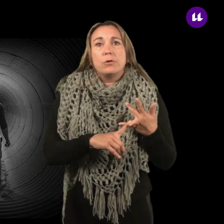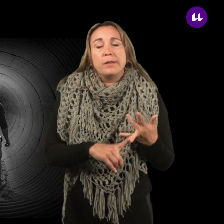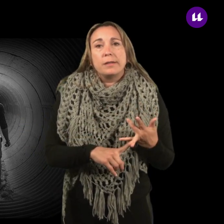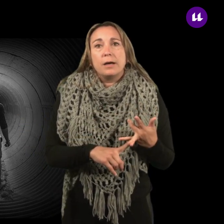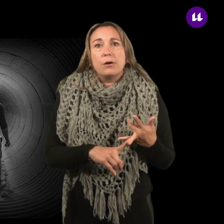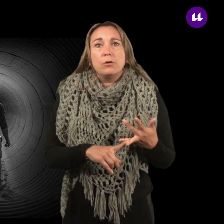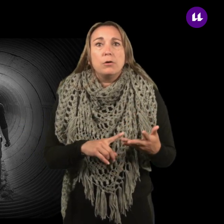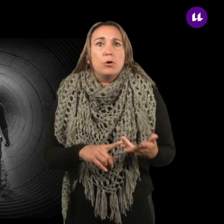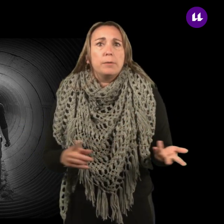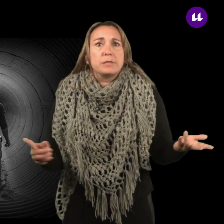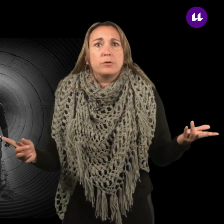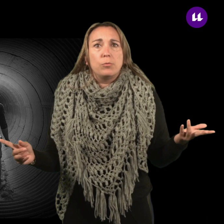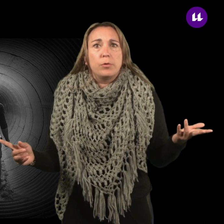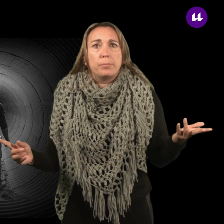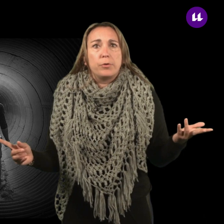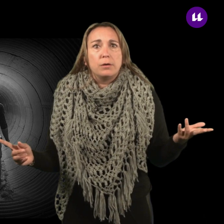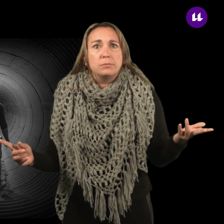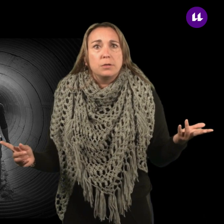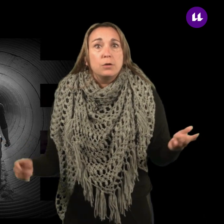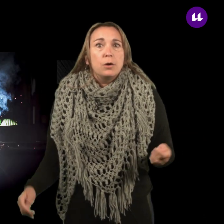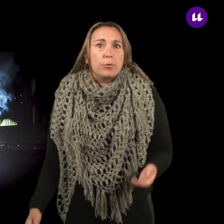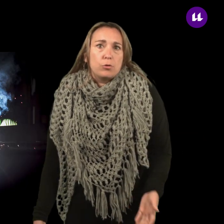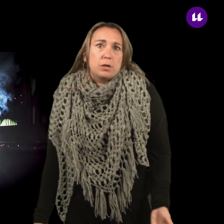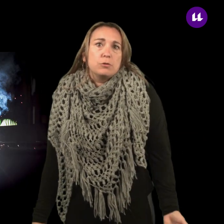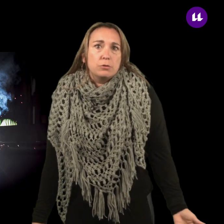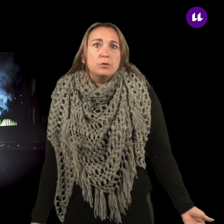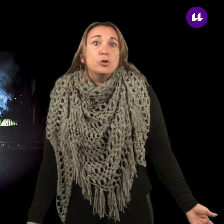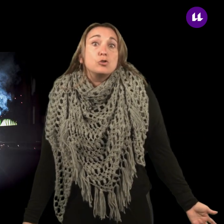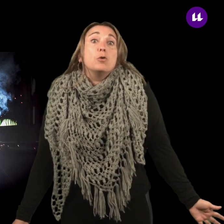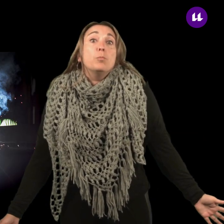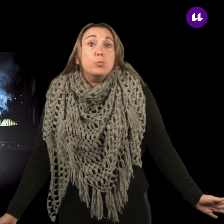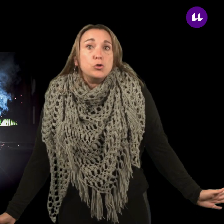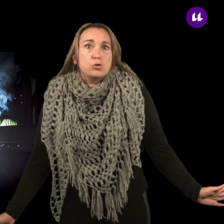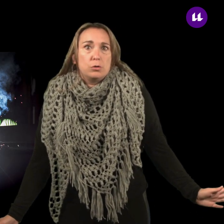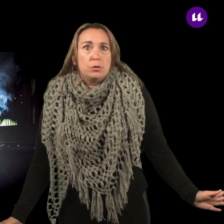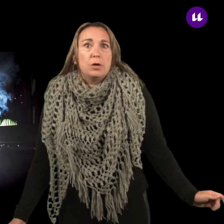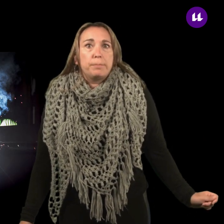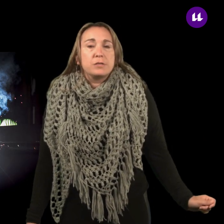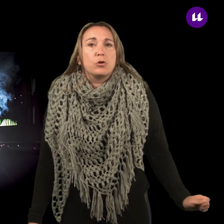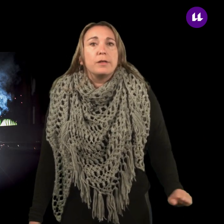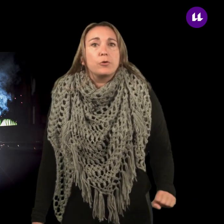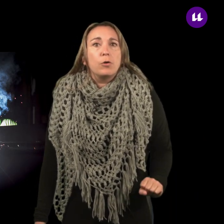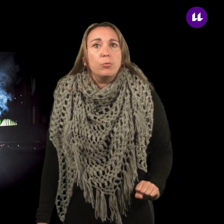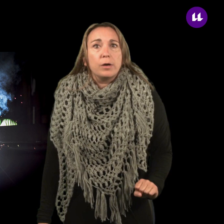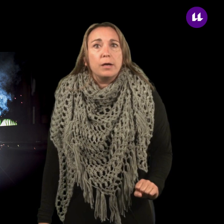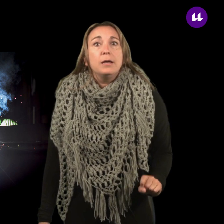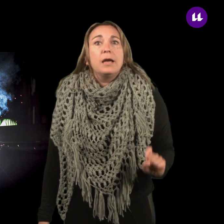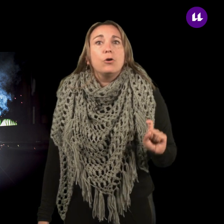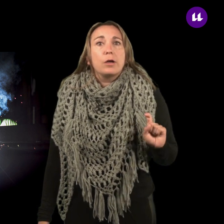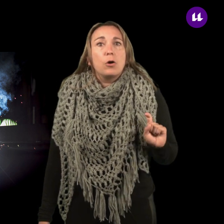de entrecasco o los espacios de bulbos de proa. Por lo tanto, son muchos los espacios dentro de los buques en los que nos